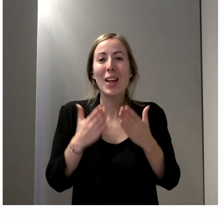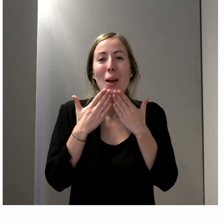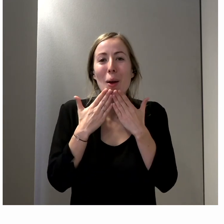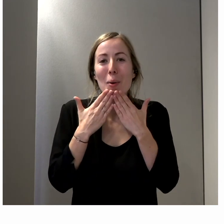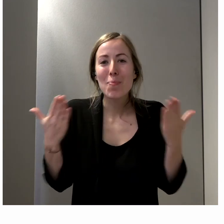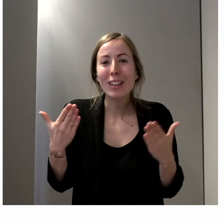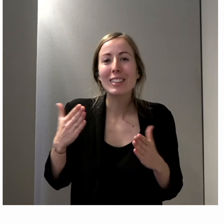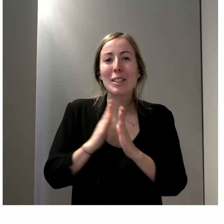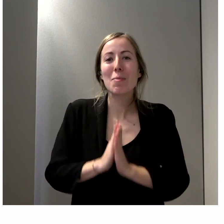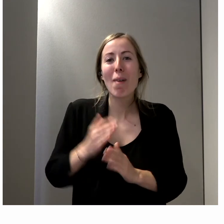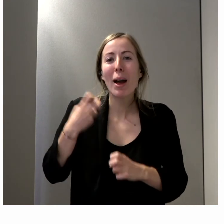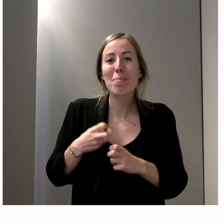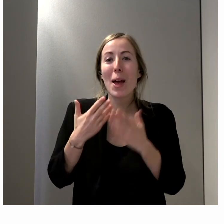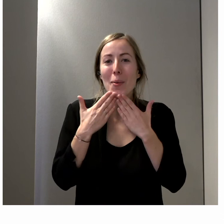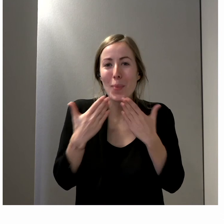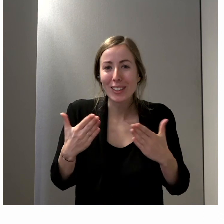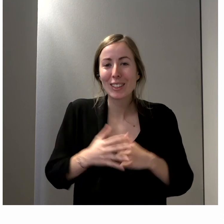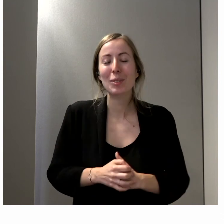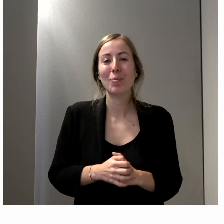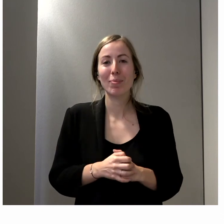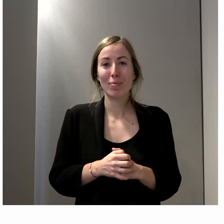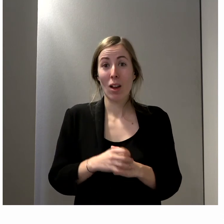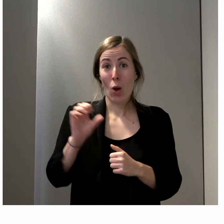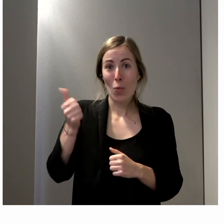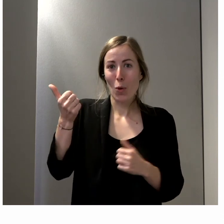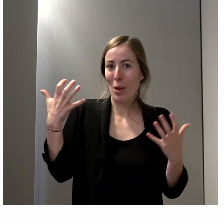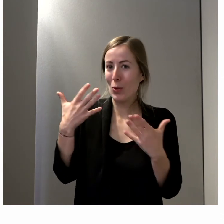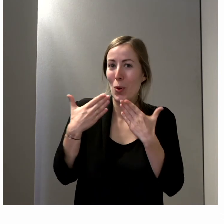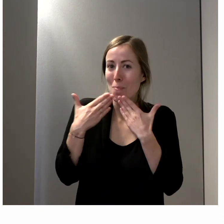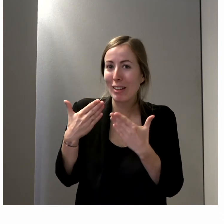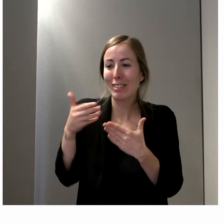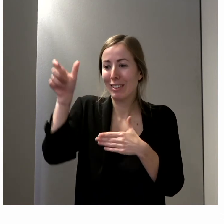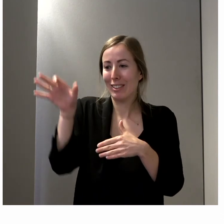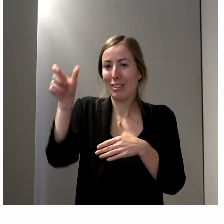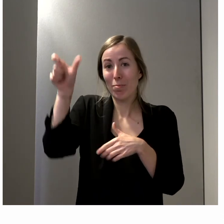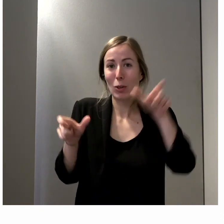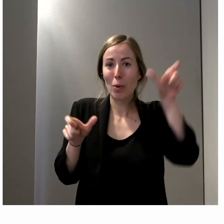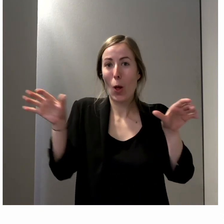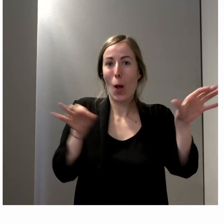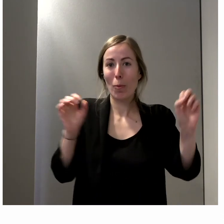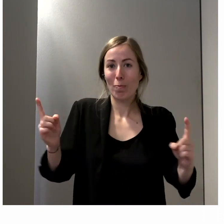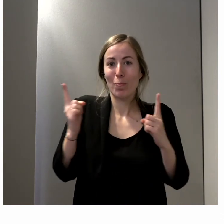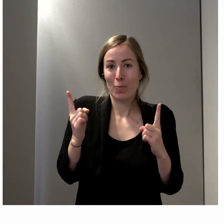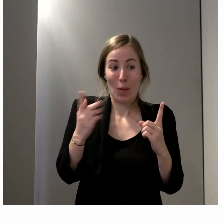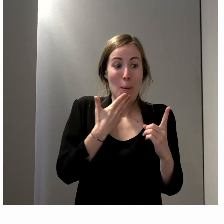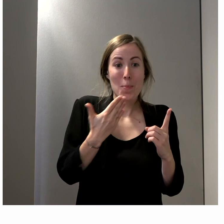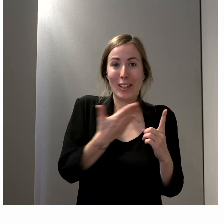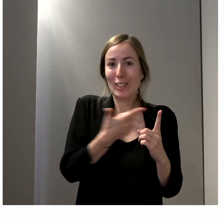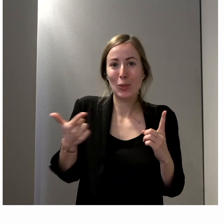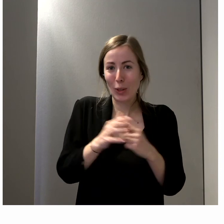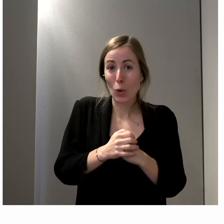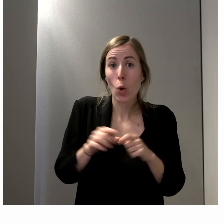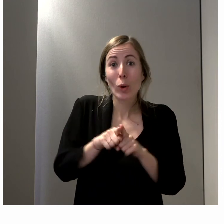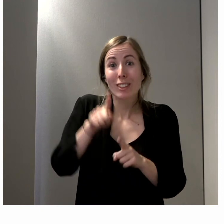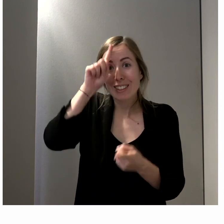Merci, Marie-Pierre. Déjà, remercier nos deux intervenants et puis toi-même pour l